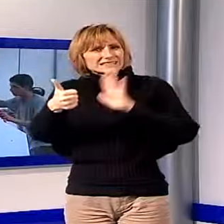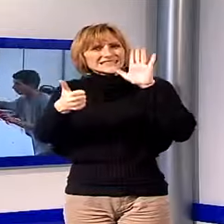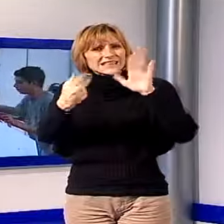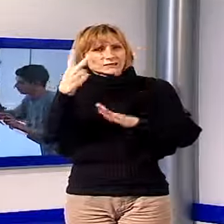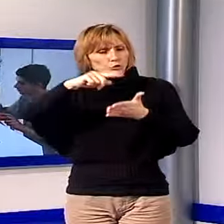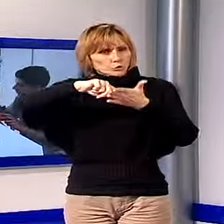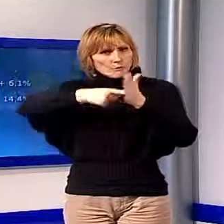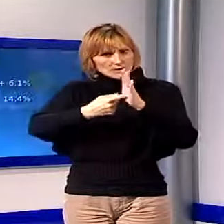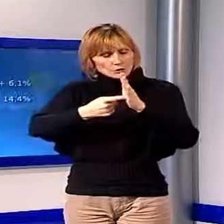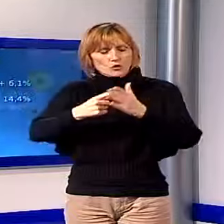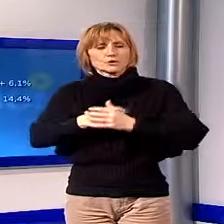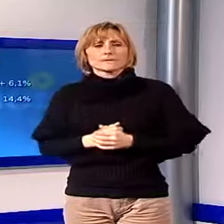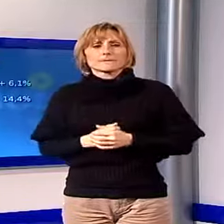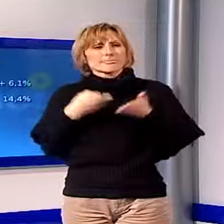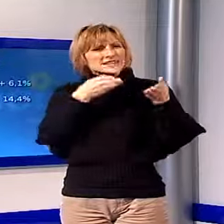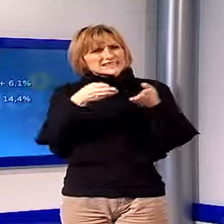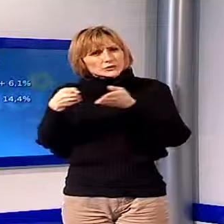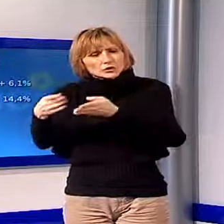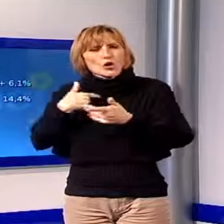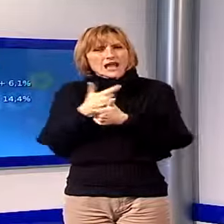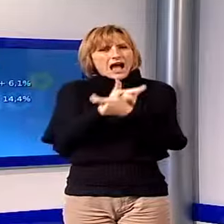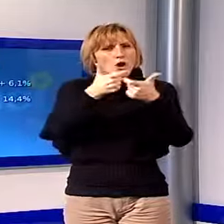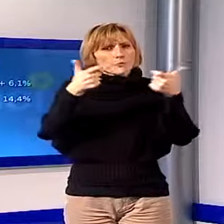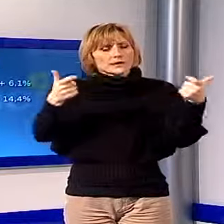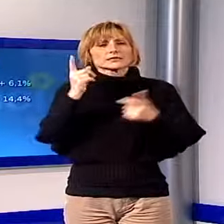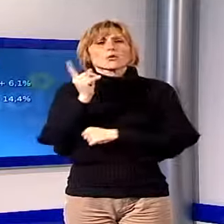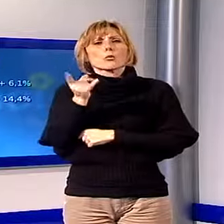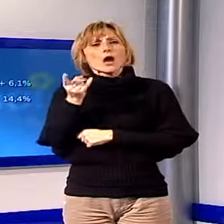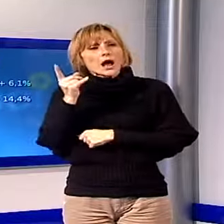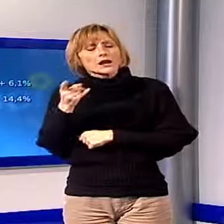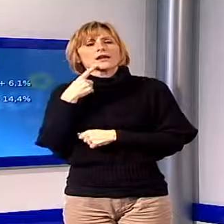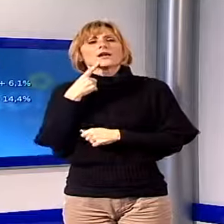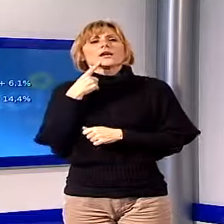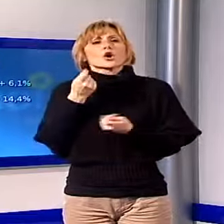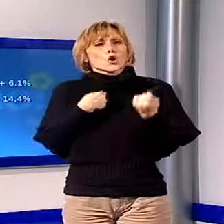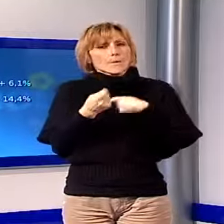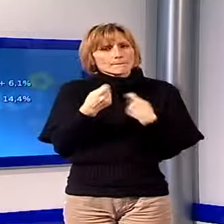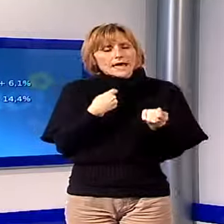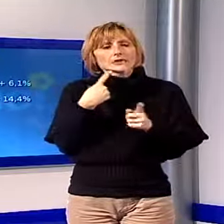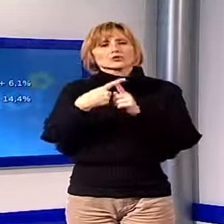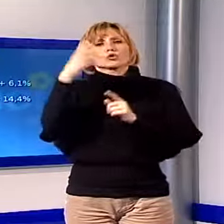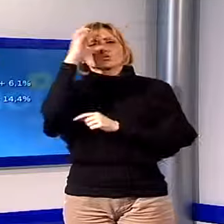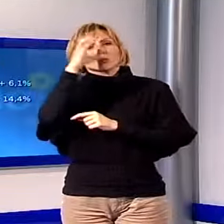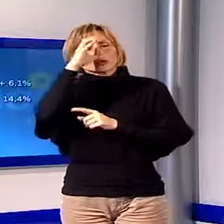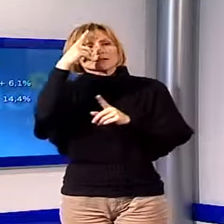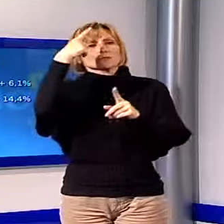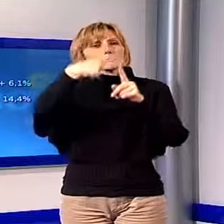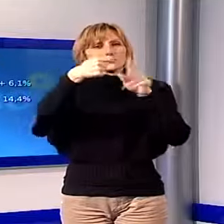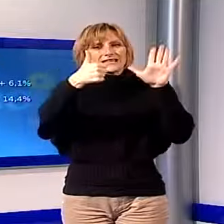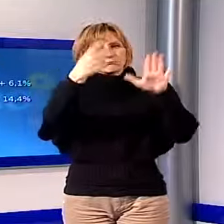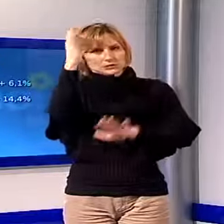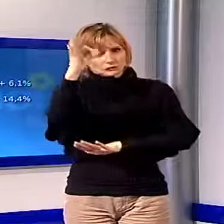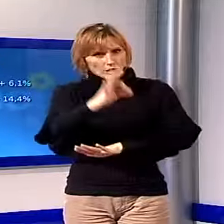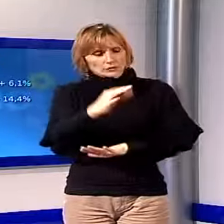milioni. Tra i settori continua la crescita nel ricorso alla cassa integrazione nel commercio e turismo, più 6%, e